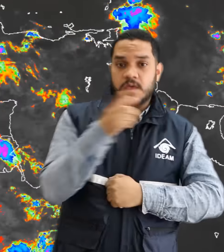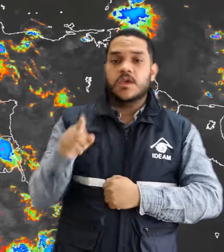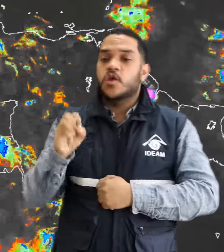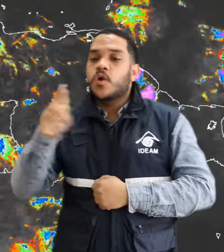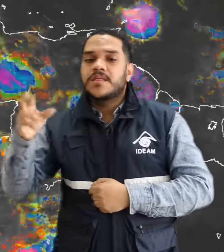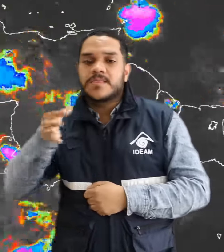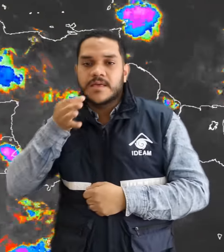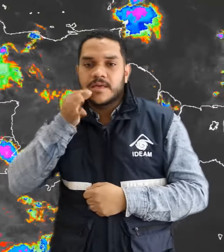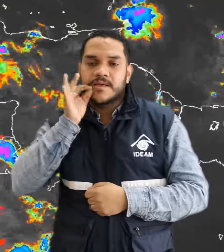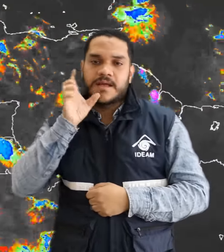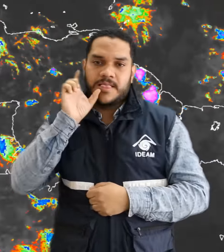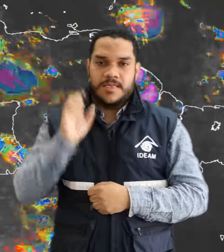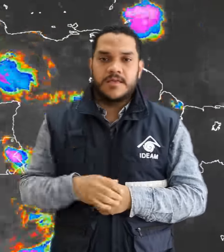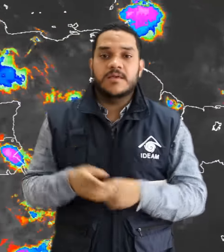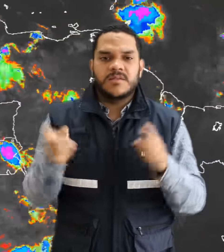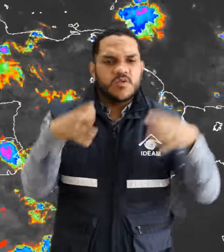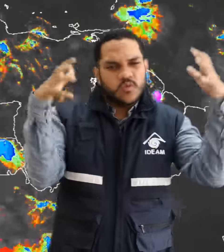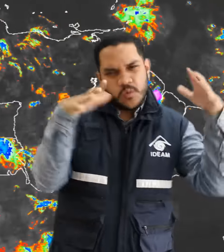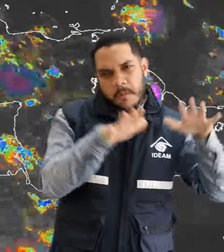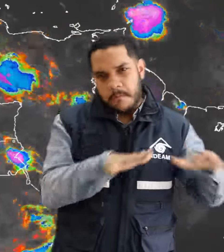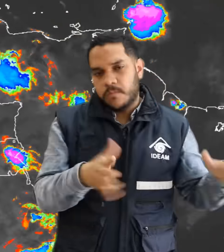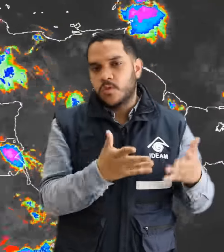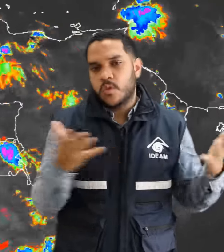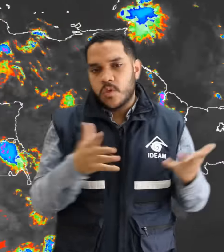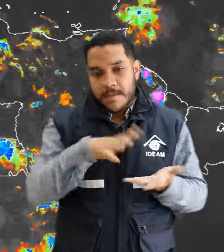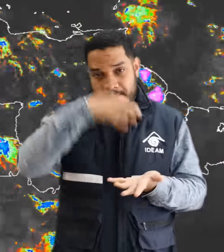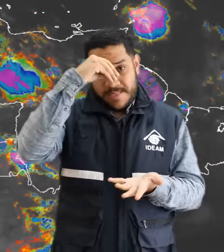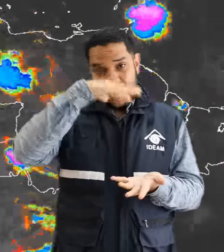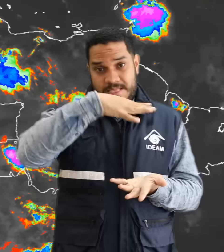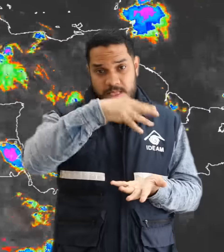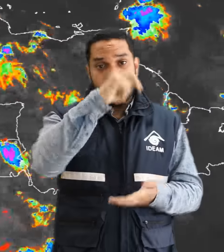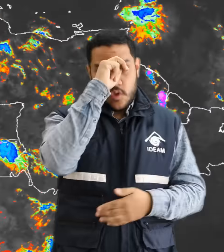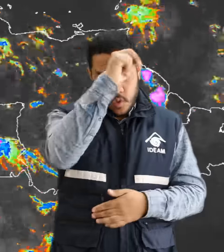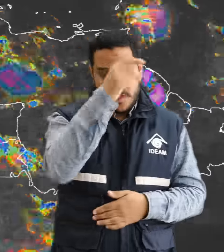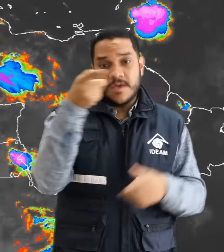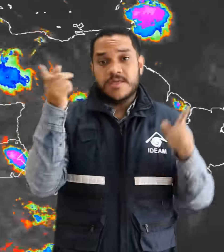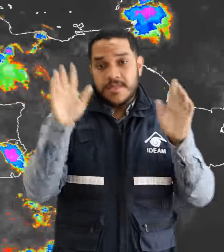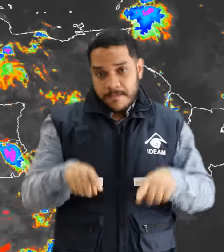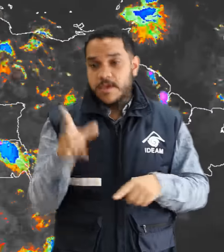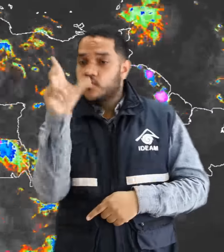Caldas, lluvias menos intensas sobre sectores del norte de Magdalena y norte de Sucre.